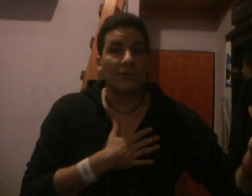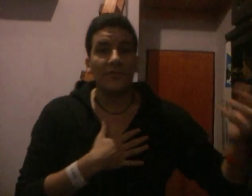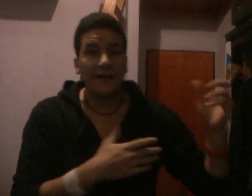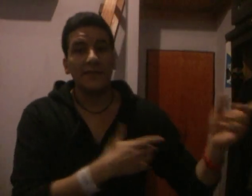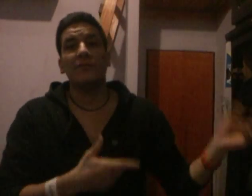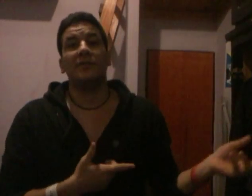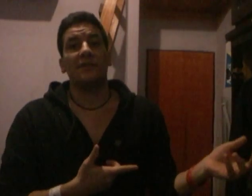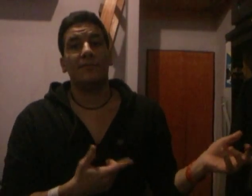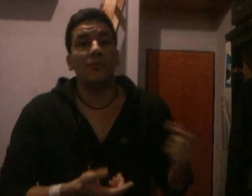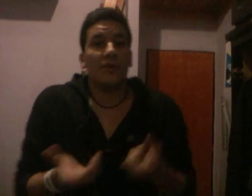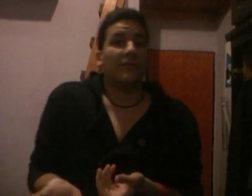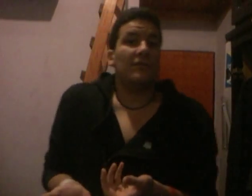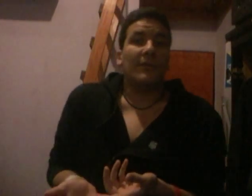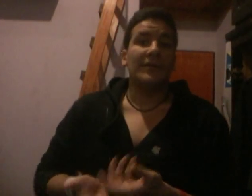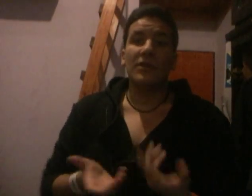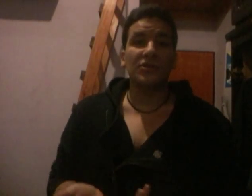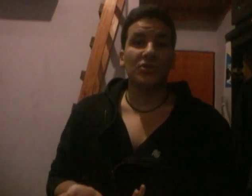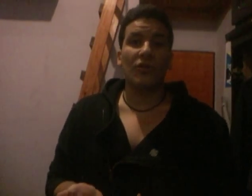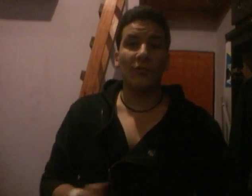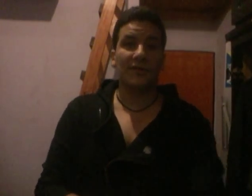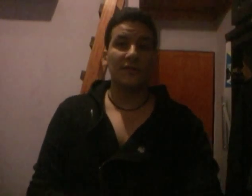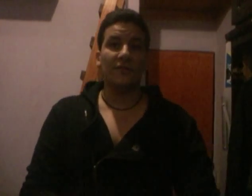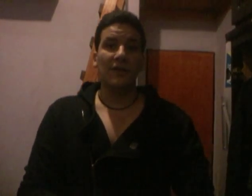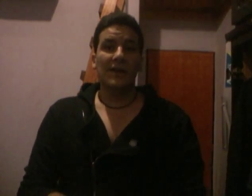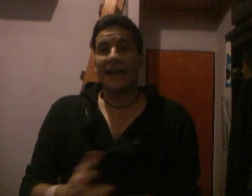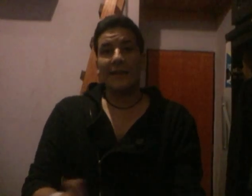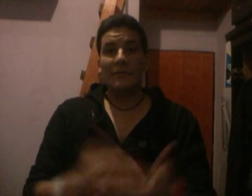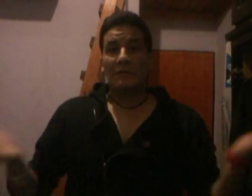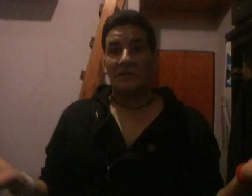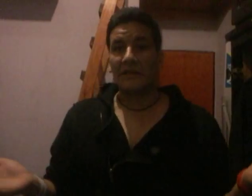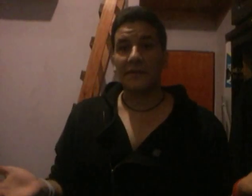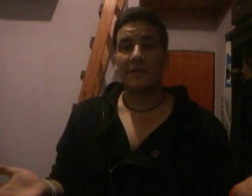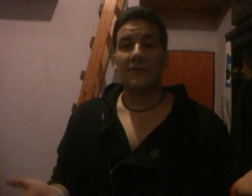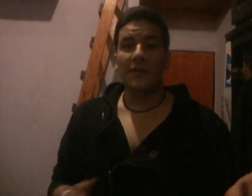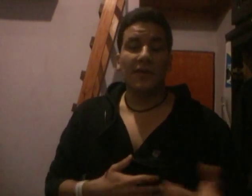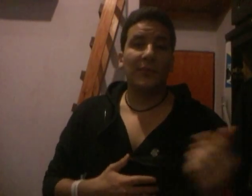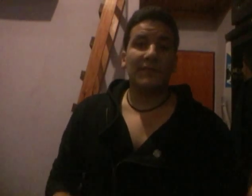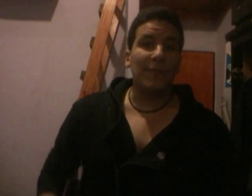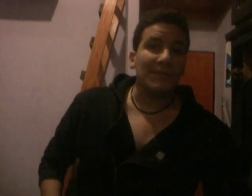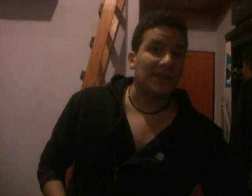son fans sí lo entienden, pero uno que capaz no lello los cómics y todo eso, cae en la película y no entiende qué es eso. Después Batman tiene